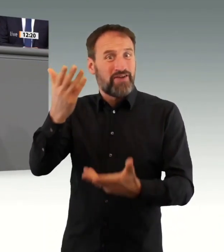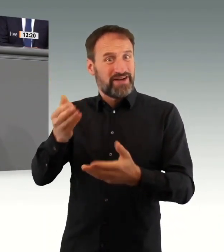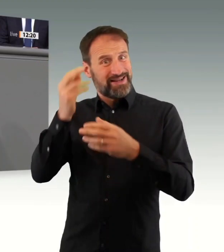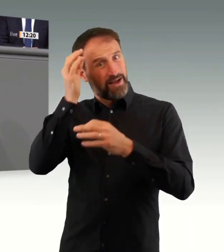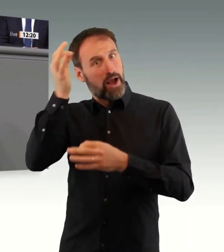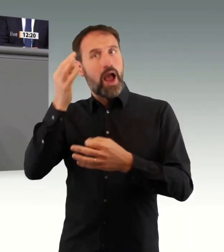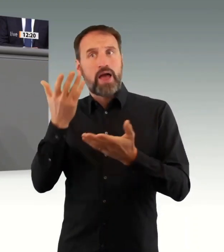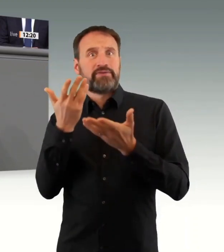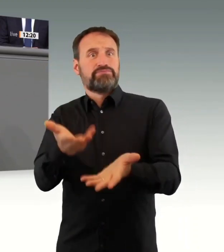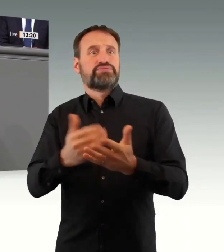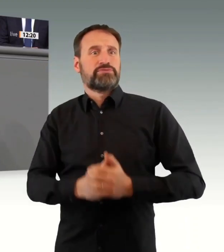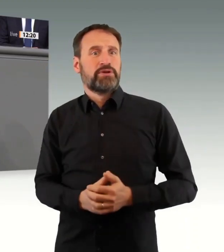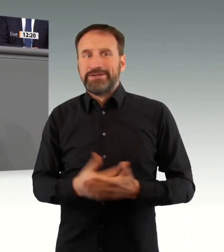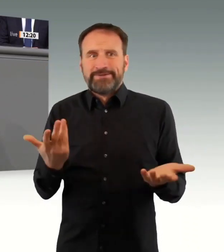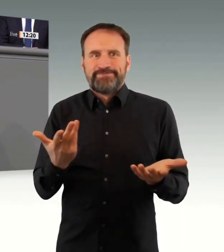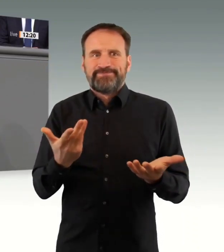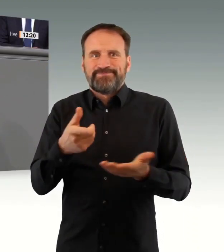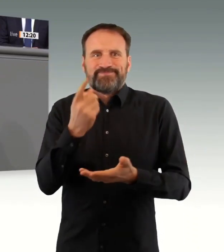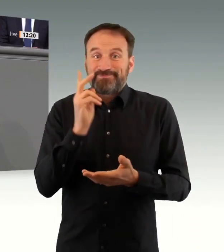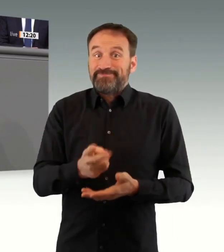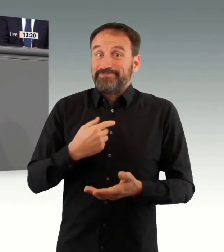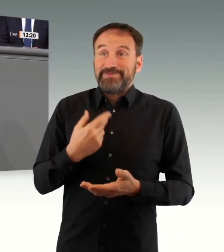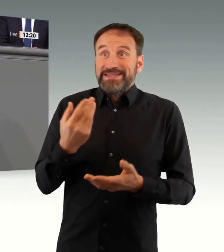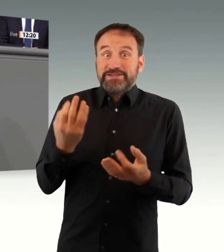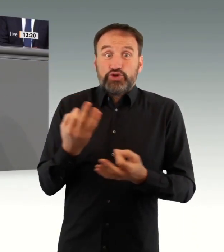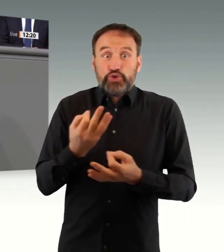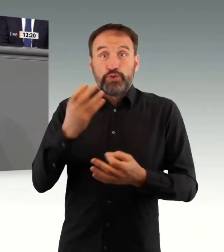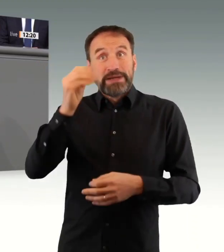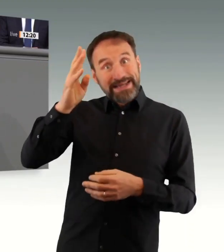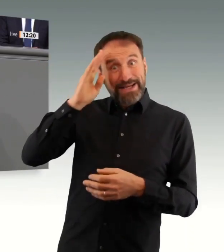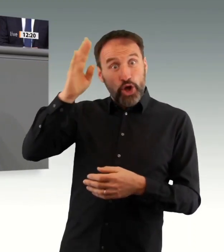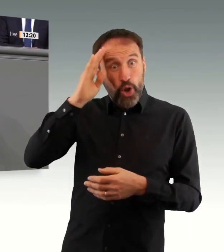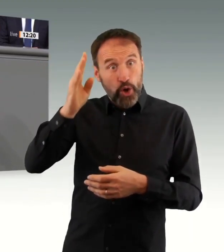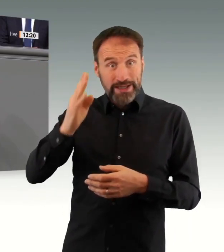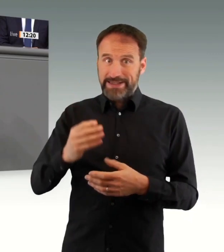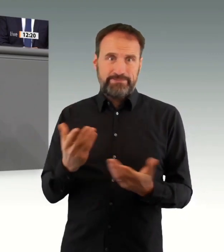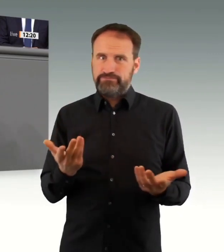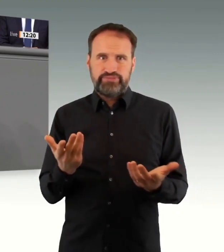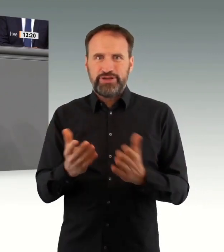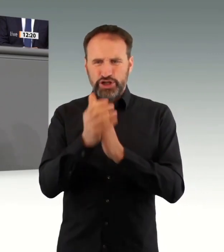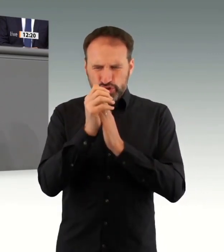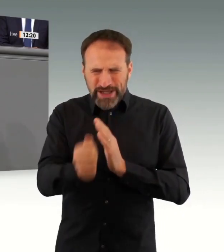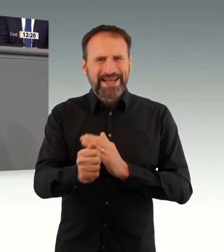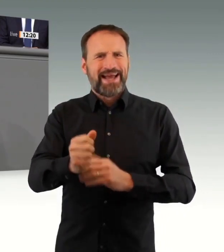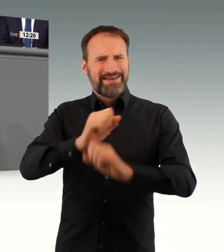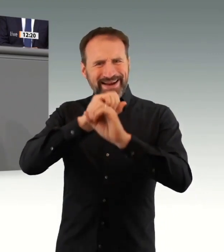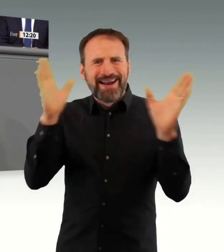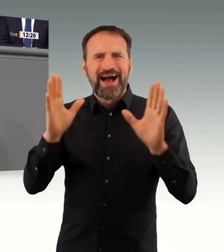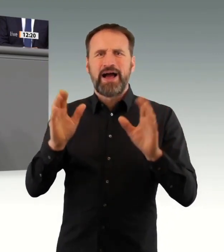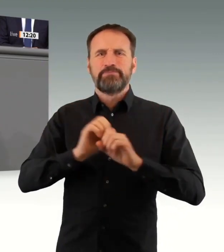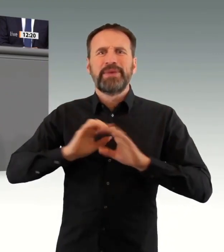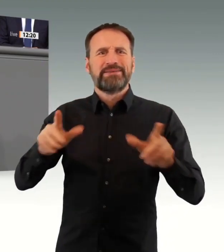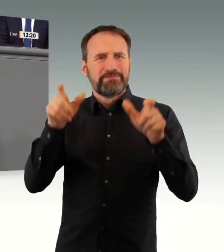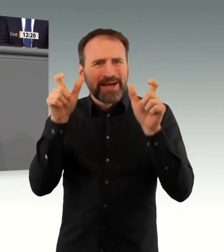Öffnungsklausel irgendwo so dazwischen liegt zwischen diesen Bereichen. Und jetzt haben die Ministerpräsidenten klargemacht, was Ihnen fehlt,